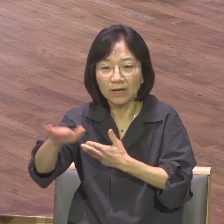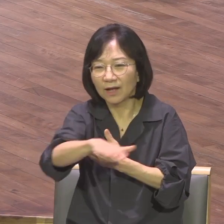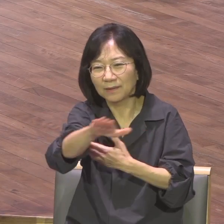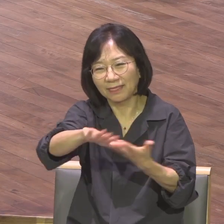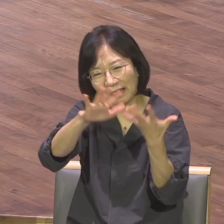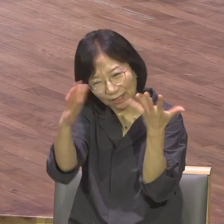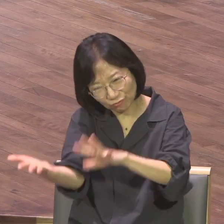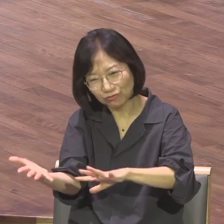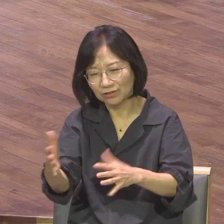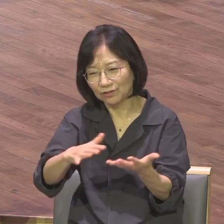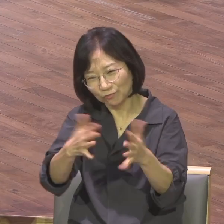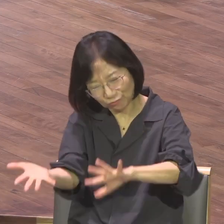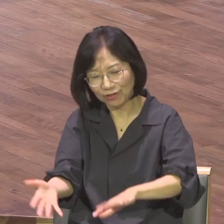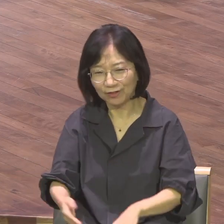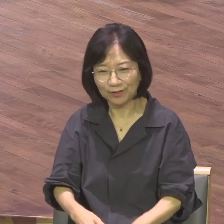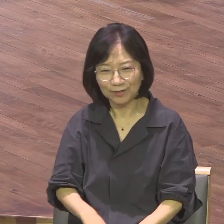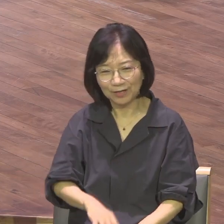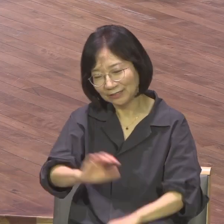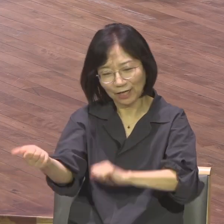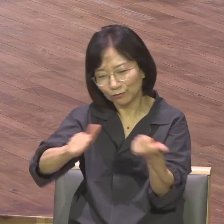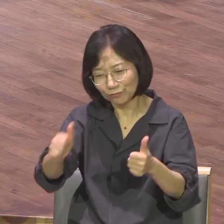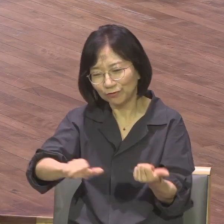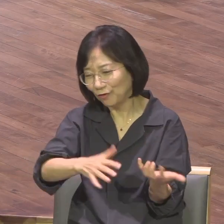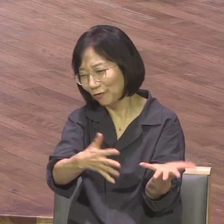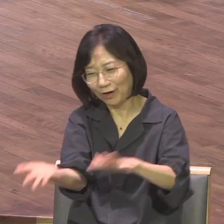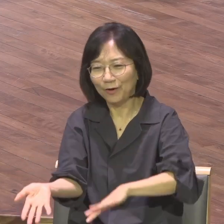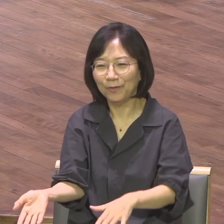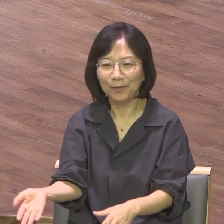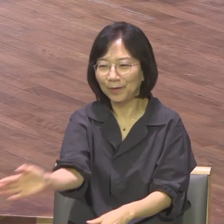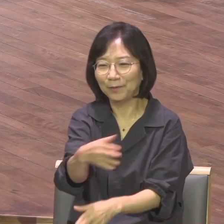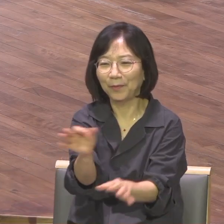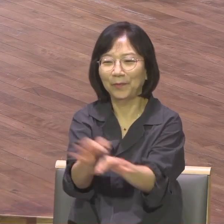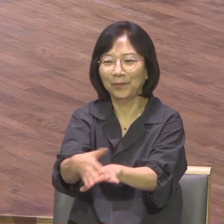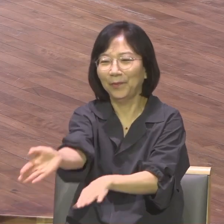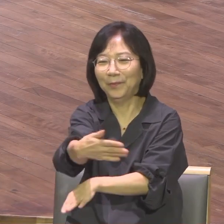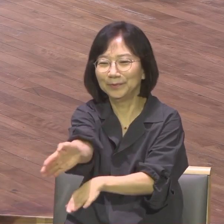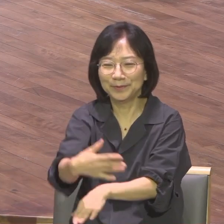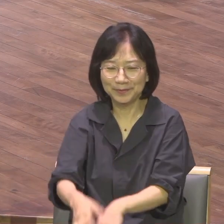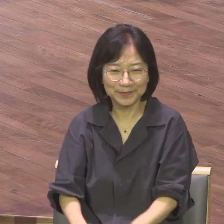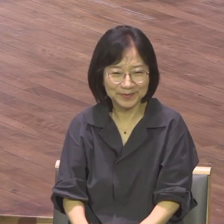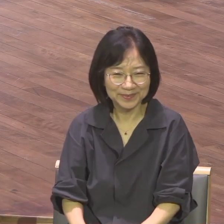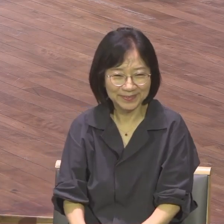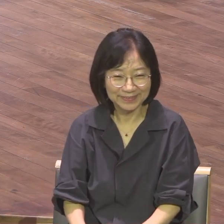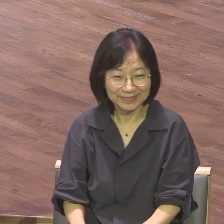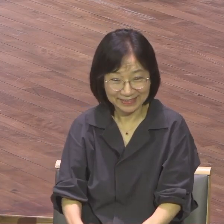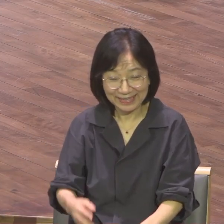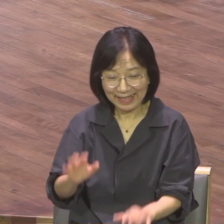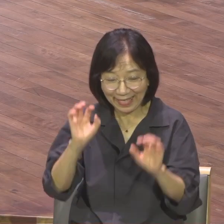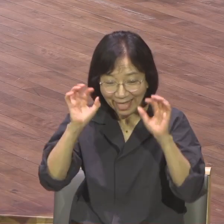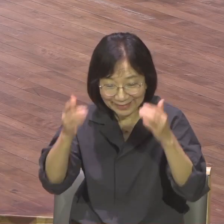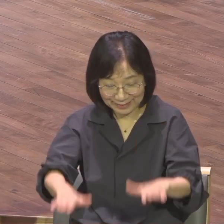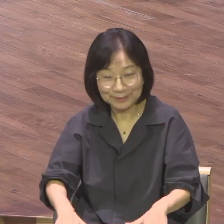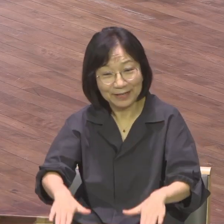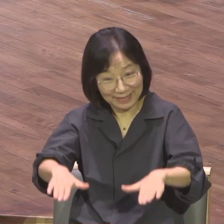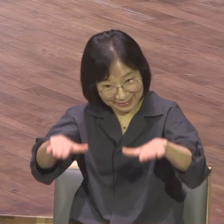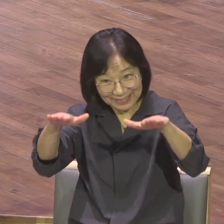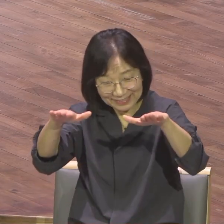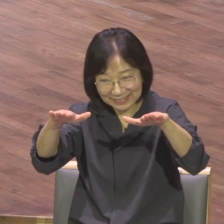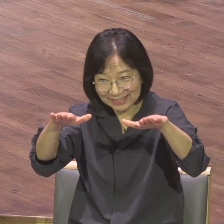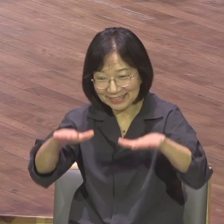그래서 바울이 제일 먼저 간 곳 어디였습니까? 이방인의 현장이었습니다 바울이 가장 많이